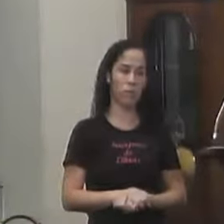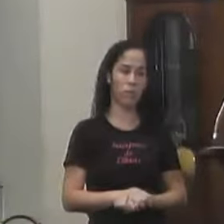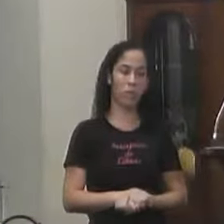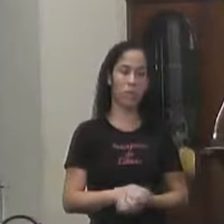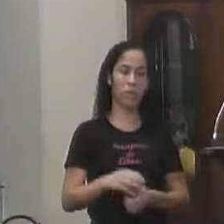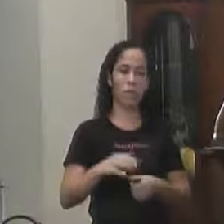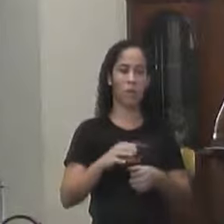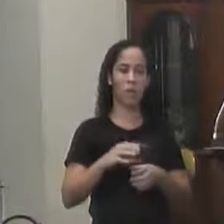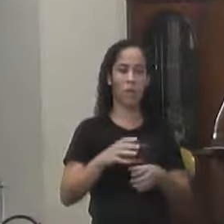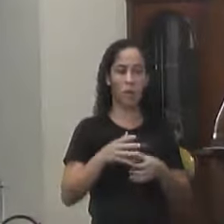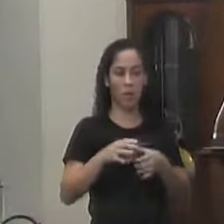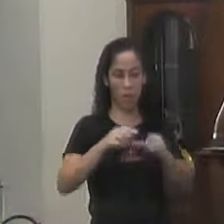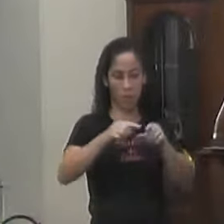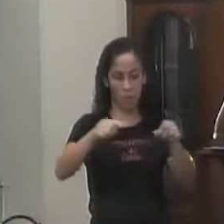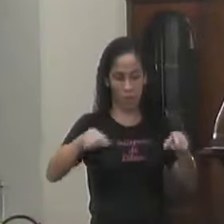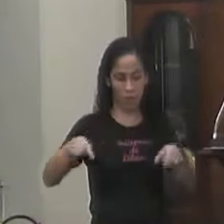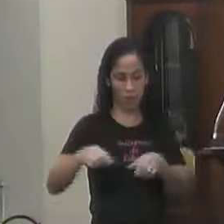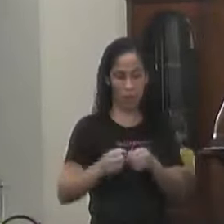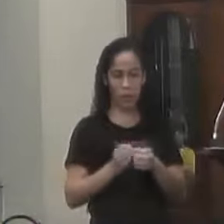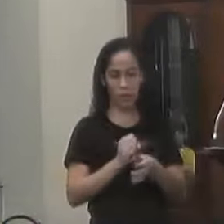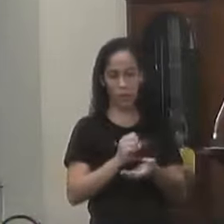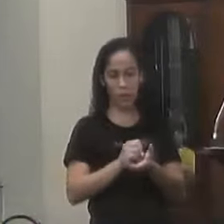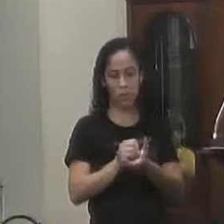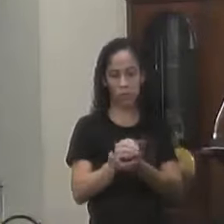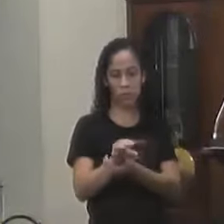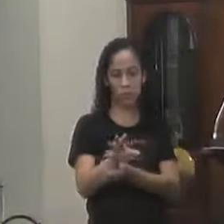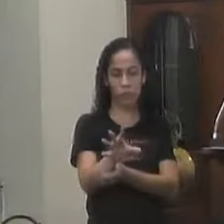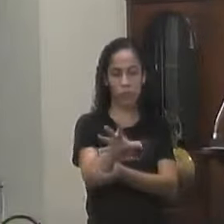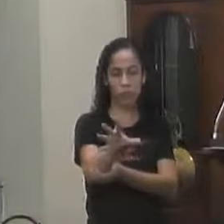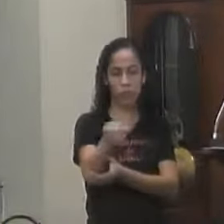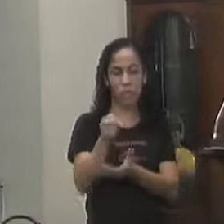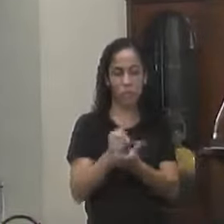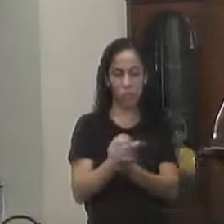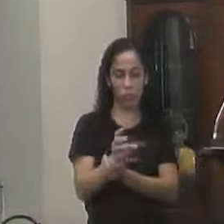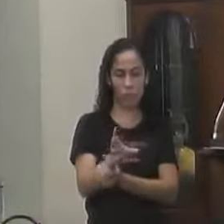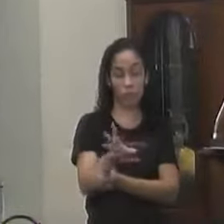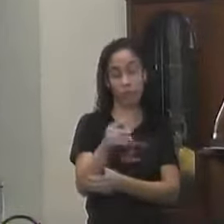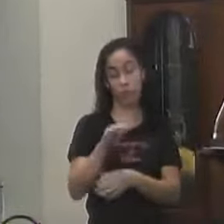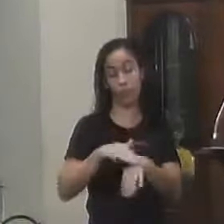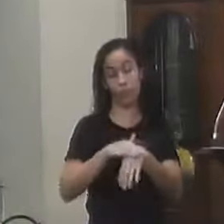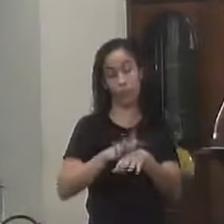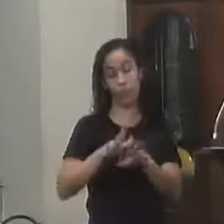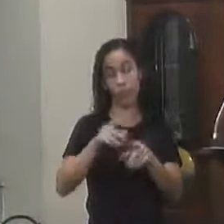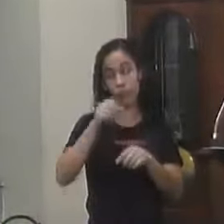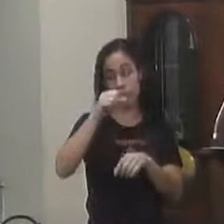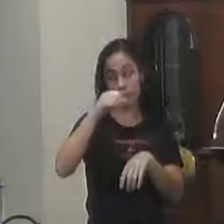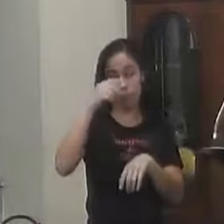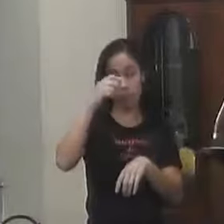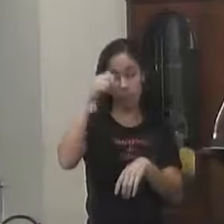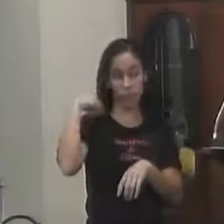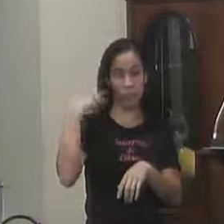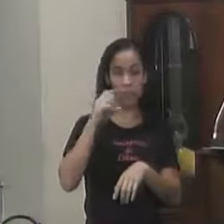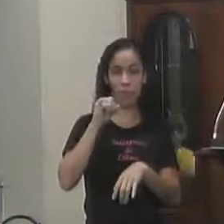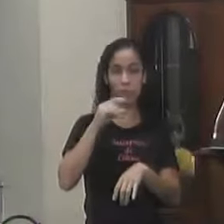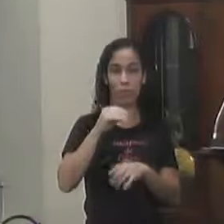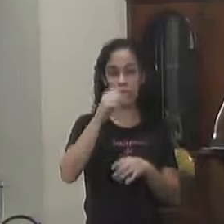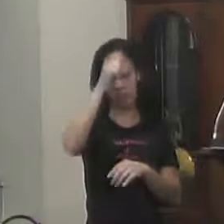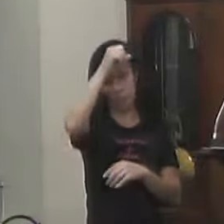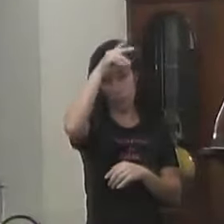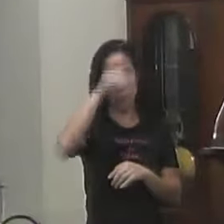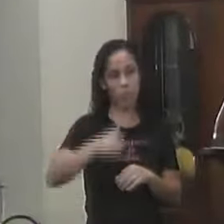Essa trituradora Desde quando começou o lixão lá Então Eu acho que o nosso prefeito Estava conversando com o Silvio também Comprar a melhor